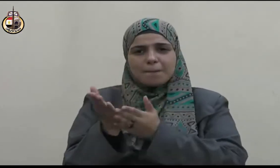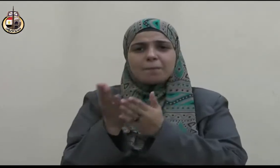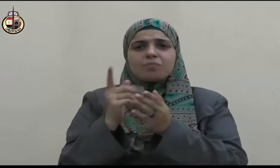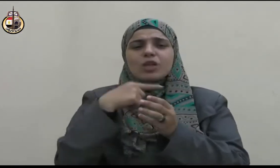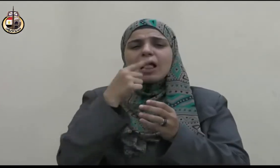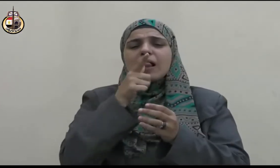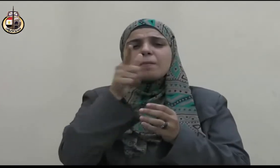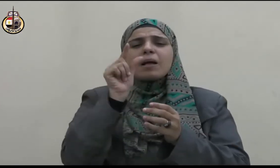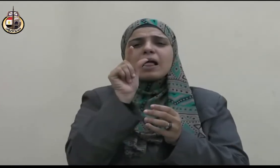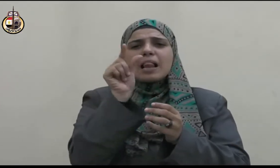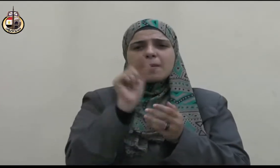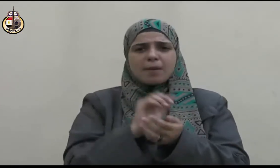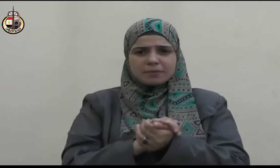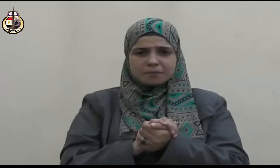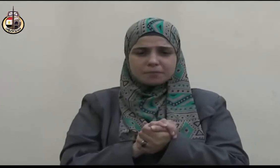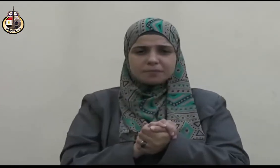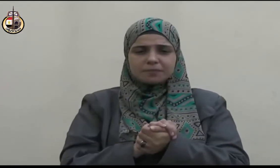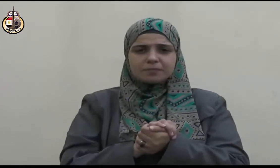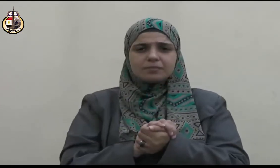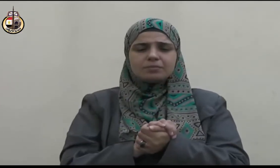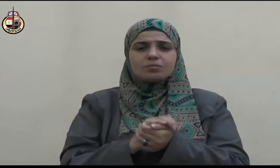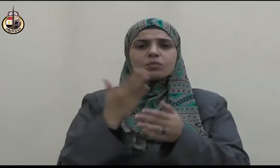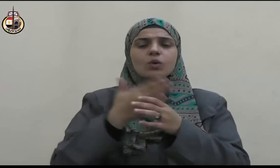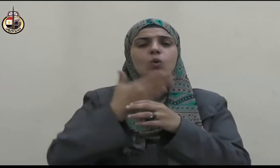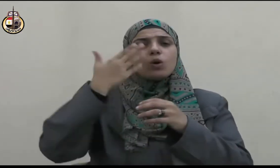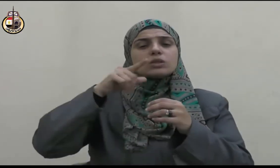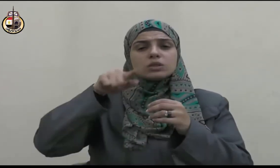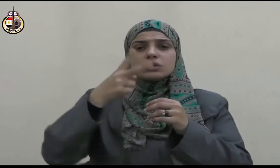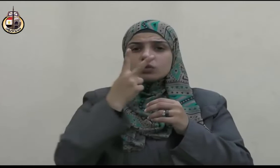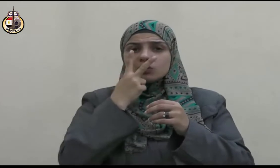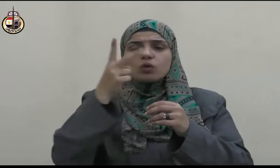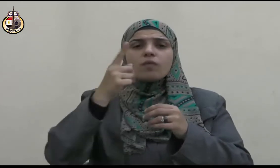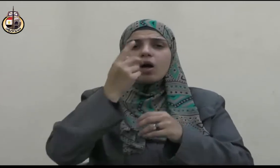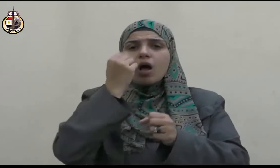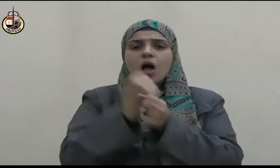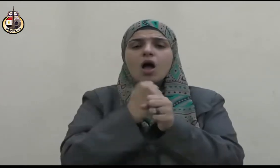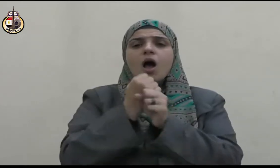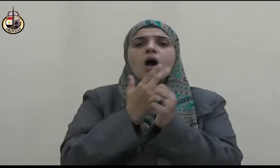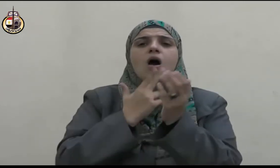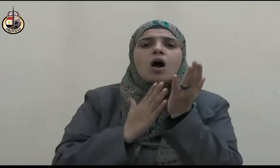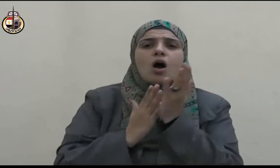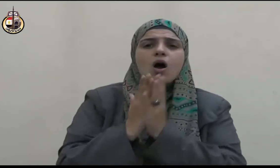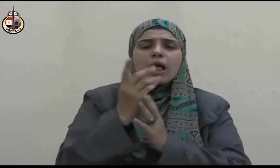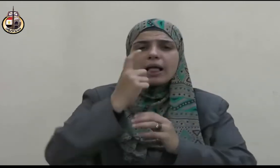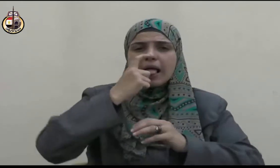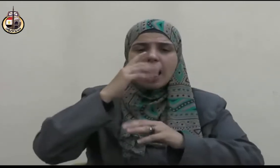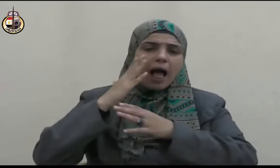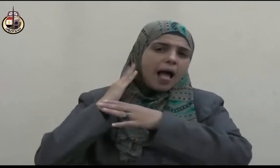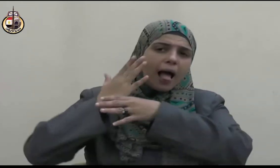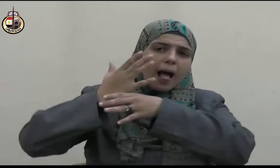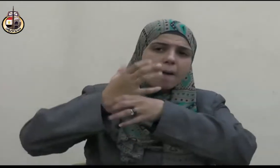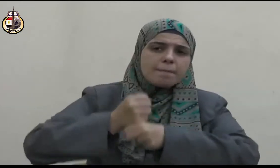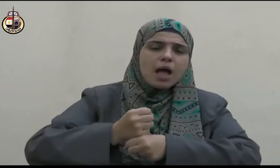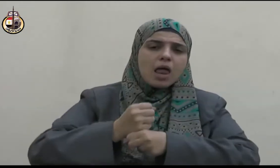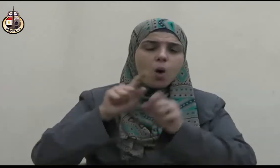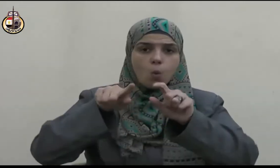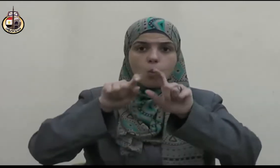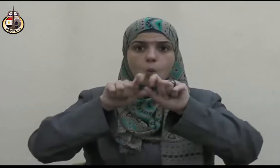عنه أن ينام في فراشه وأن ينتظر ليرد الأمانات